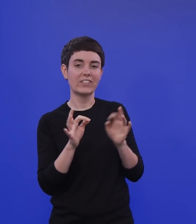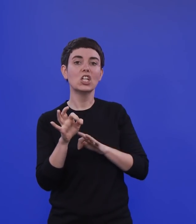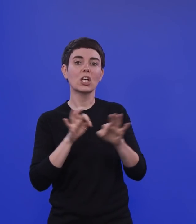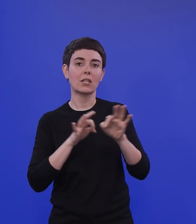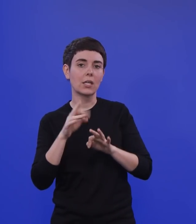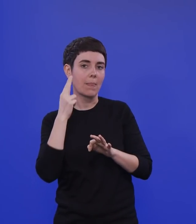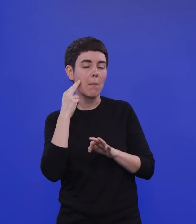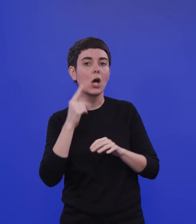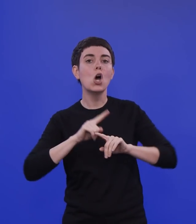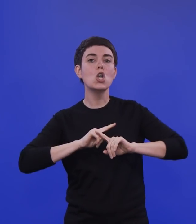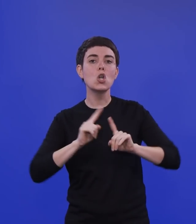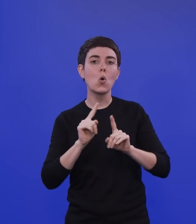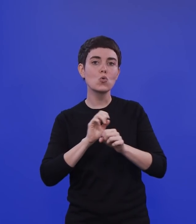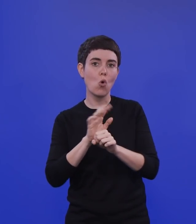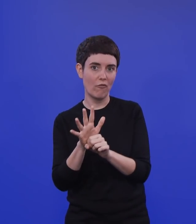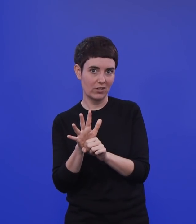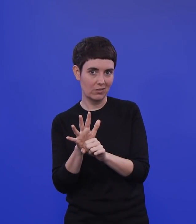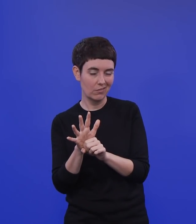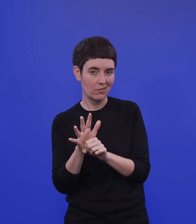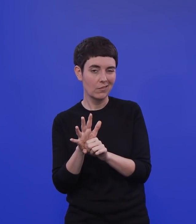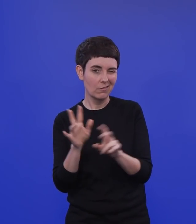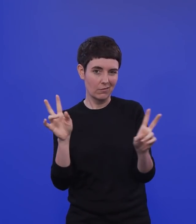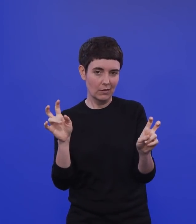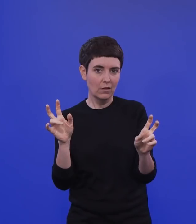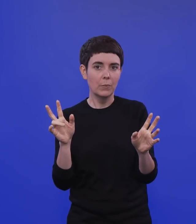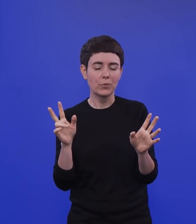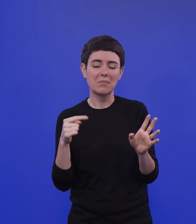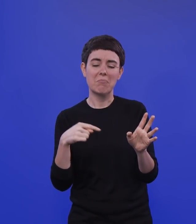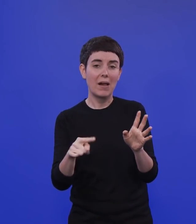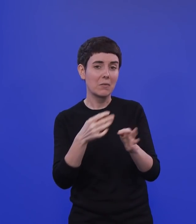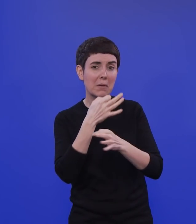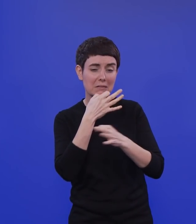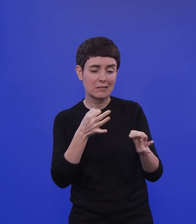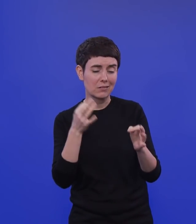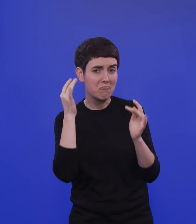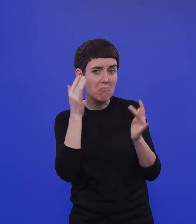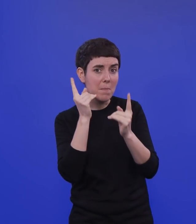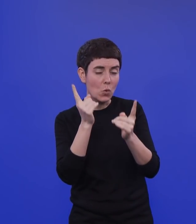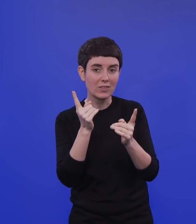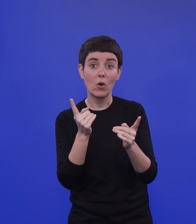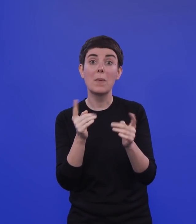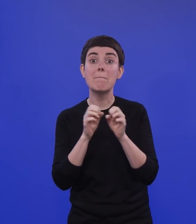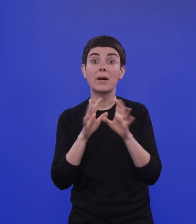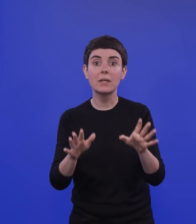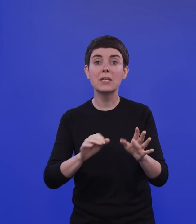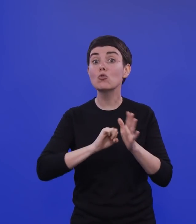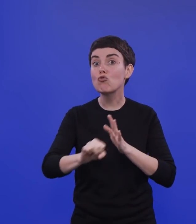in der näheren Zukunft betrachtet werden sollte, wie ich finde. Denn so schnell sind wir natürlich da nicht draußen. Also ich habe jetzt sehr viel